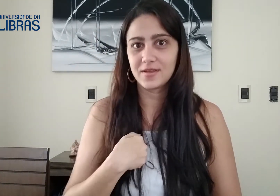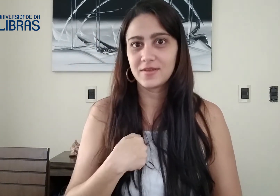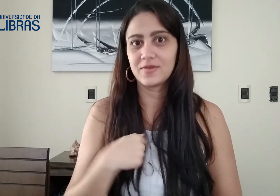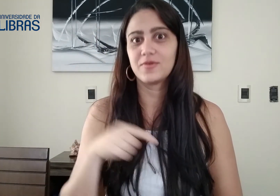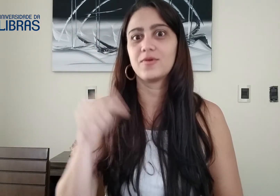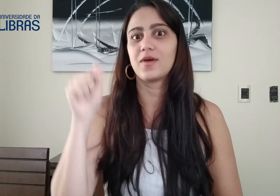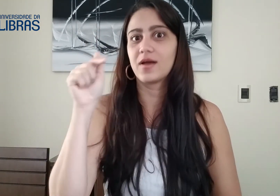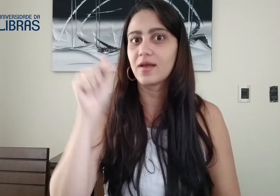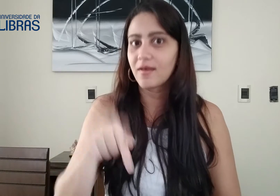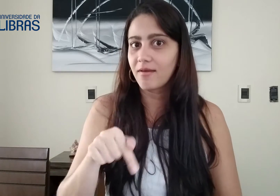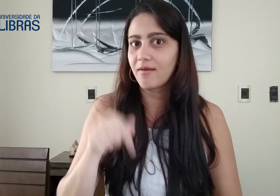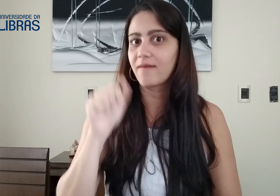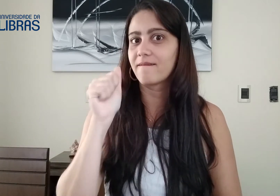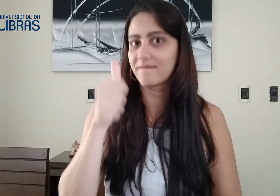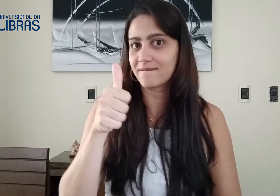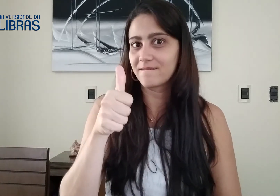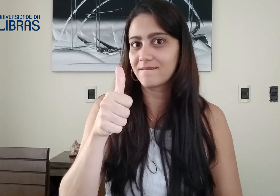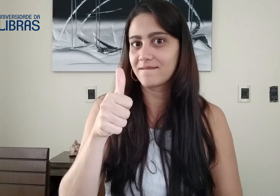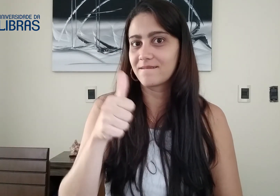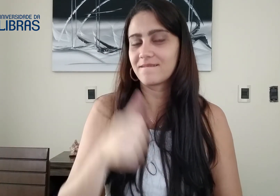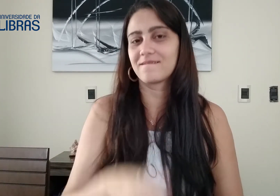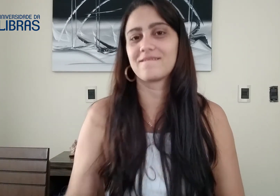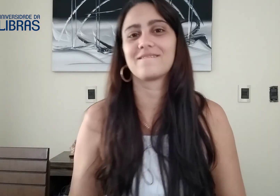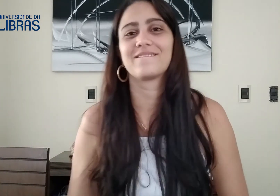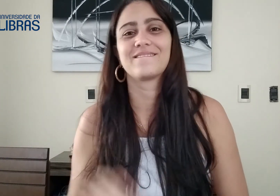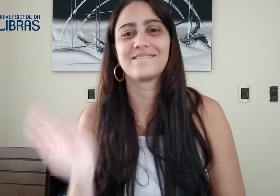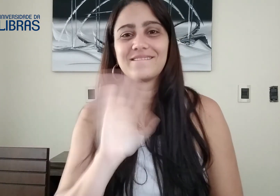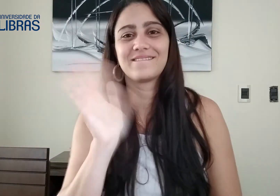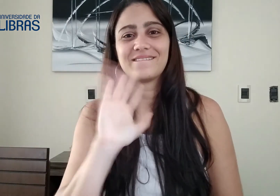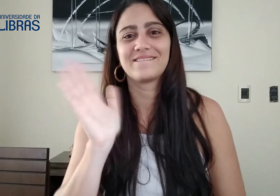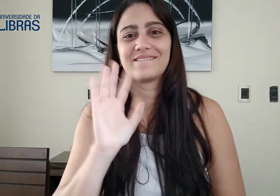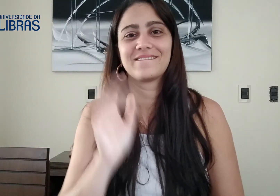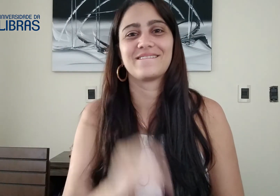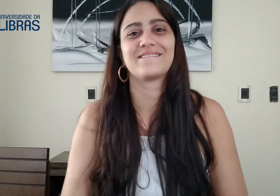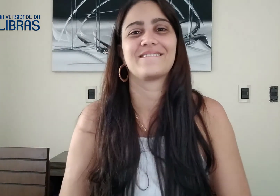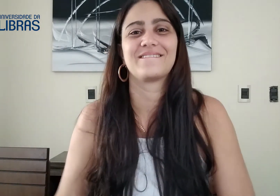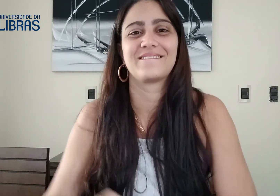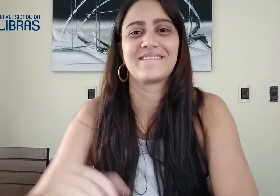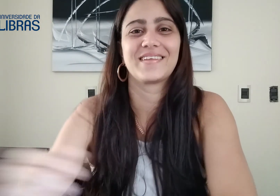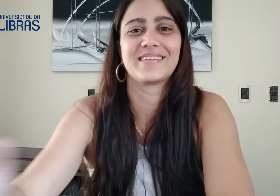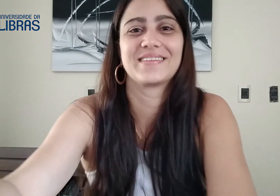para todos vocês. E amanhã, eu estou novamente aqui, tá bom? Tchau!